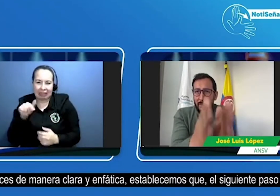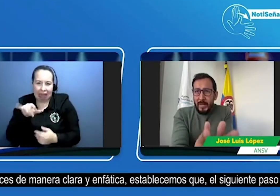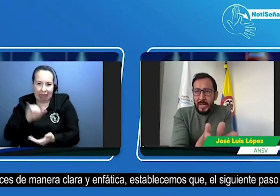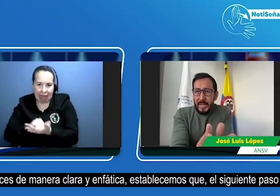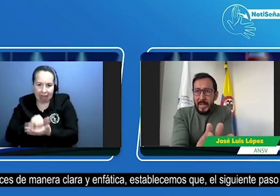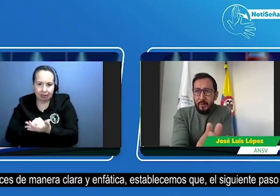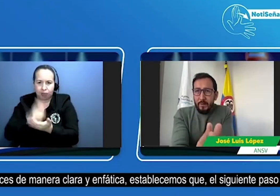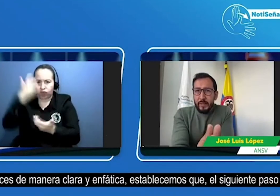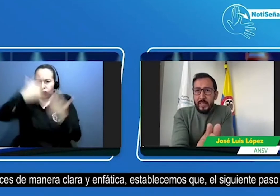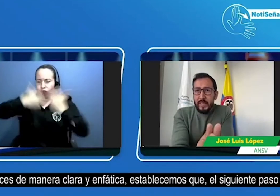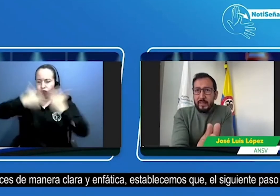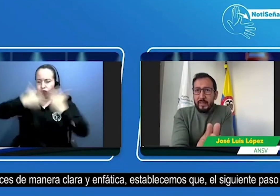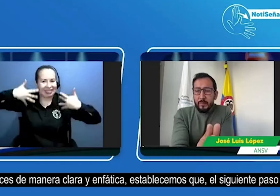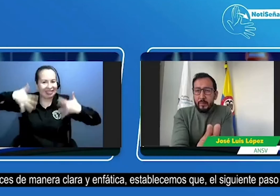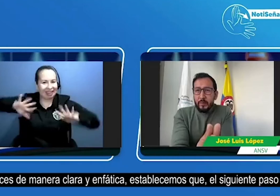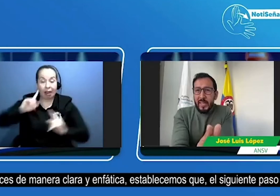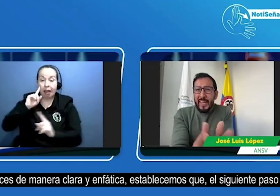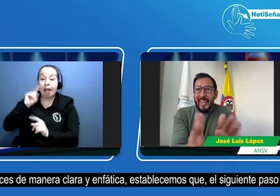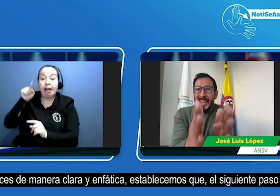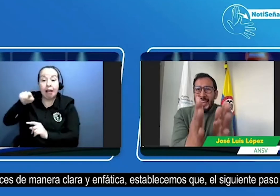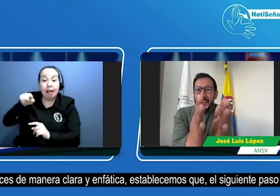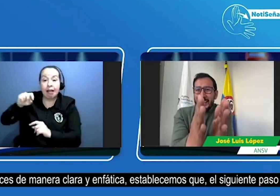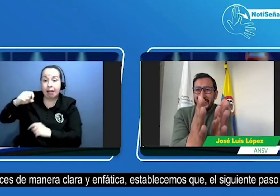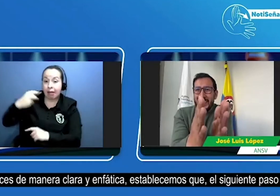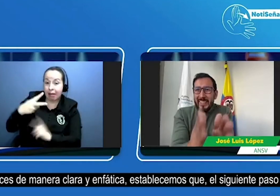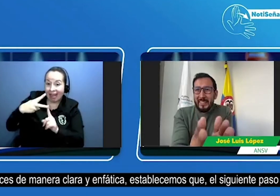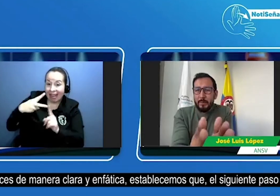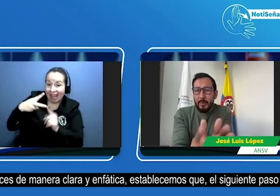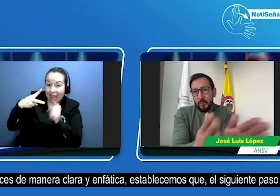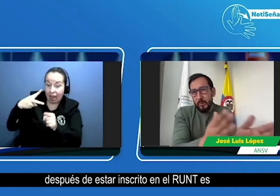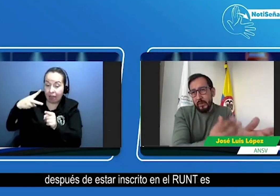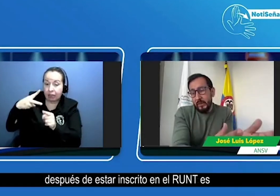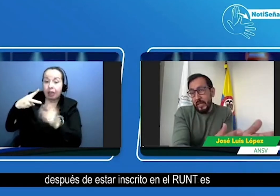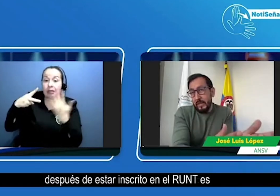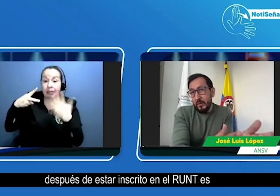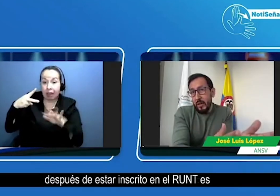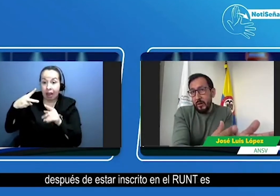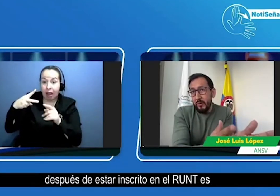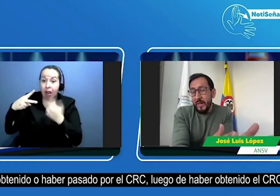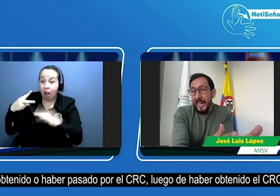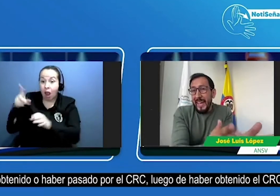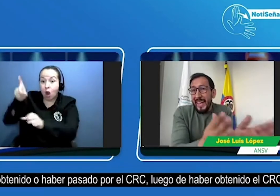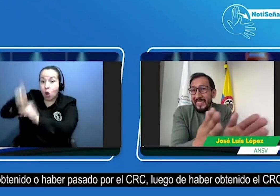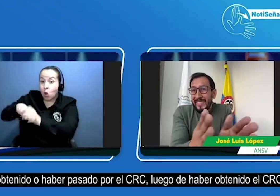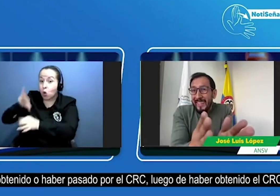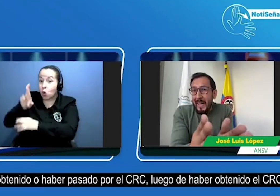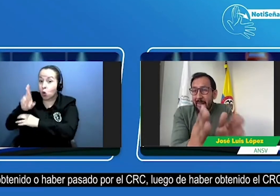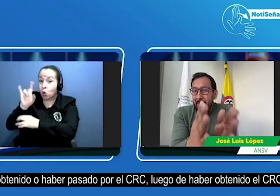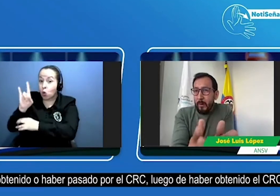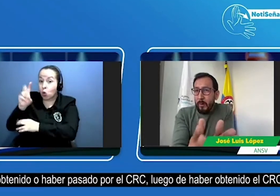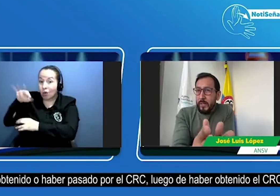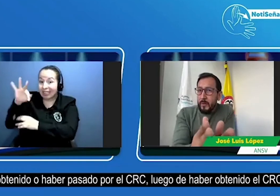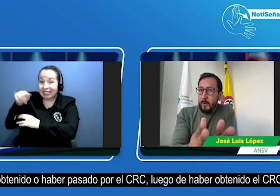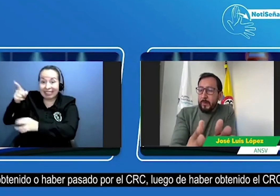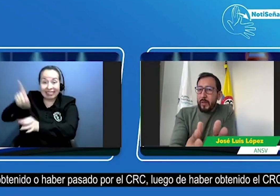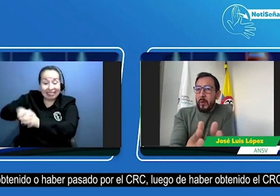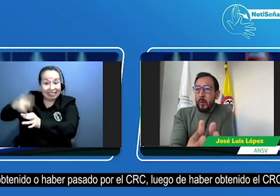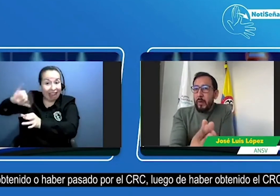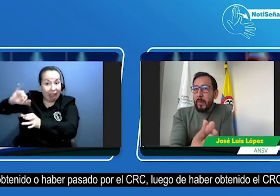manera clara y enfática establecemos que el siguiente paso después de estar escrito en el run es haber obtenido o haber pasado